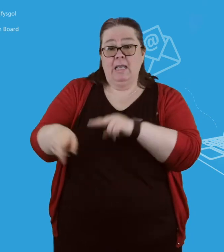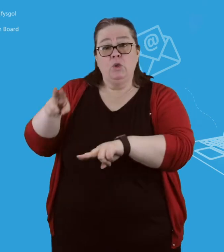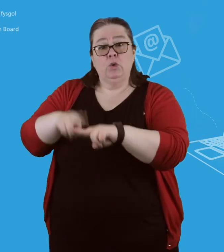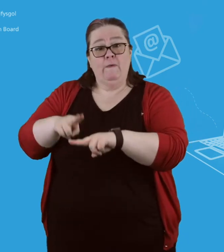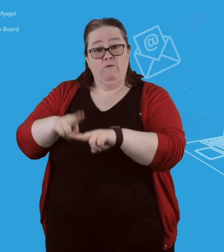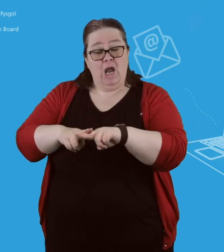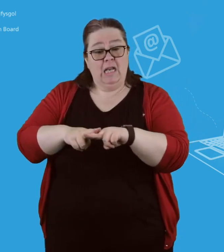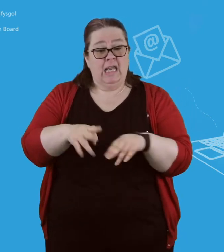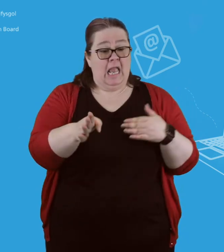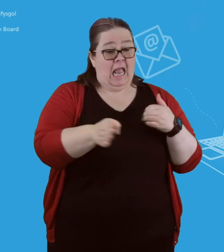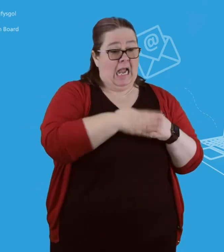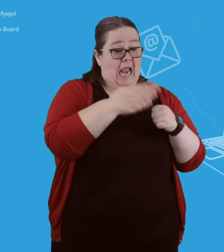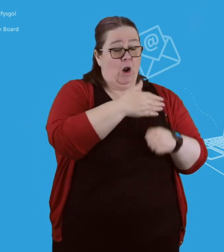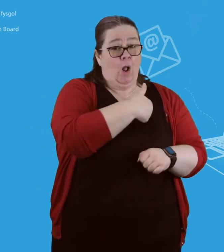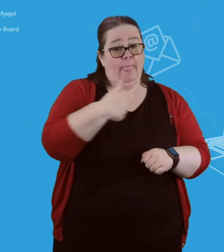at y diben y bwriadu hyn.